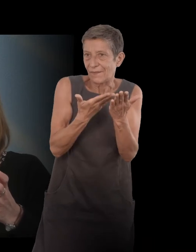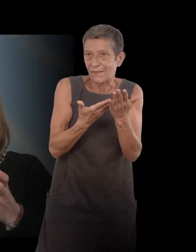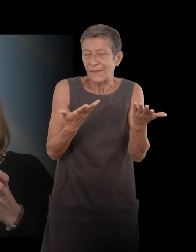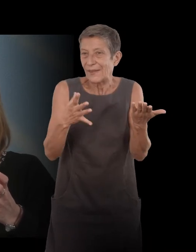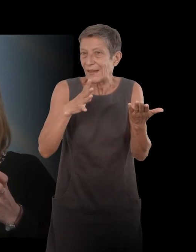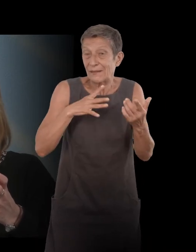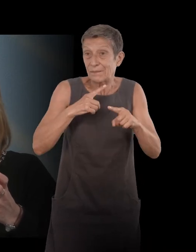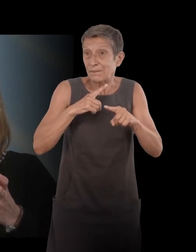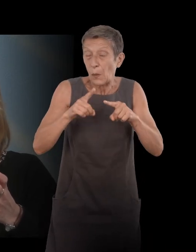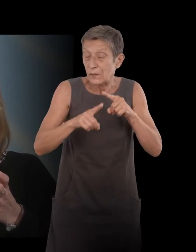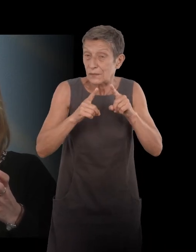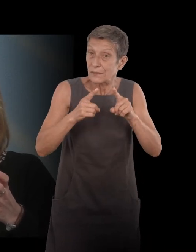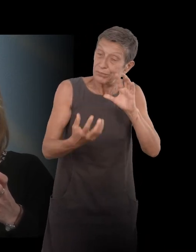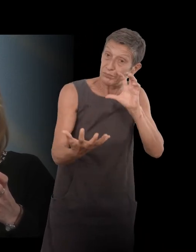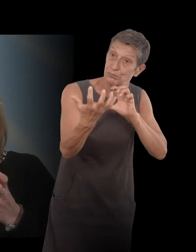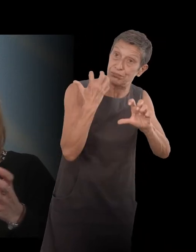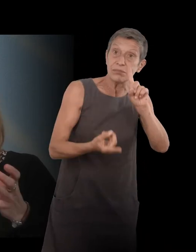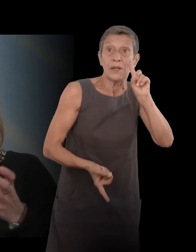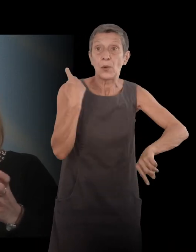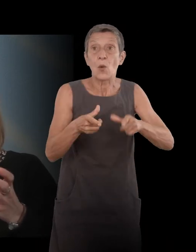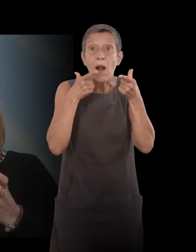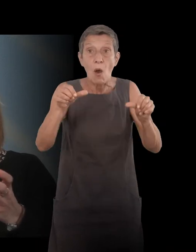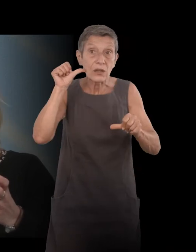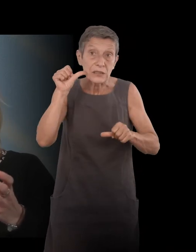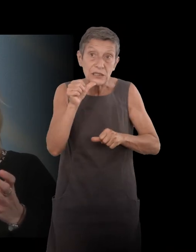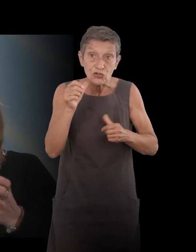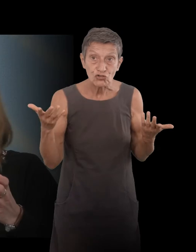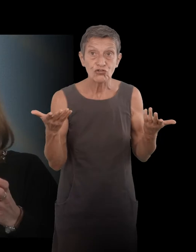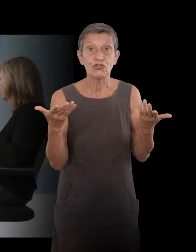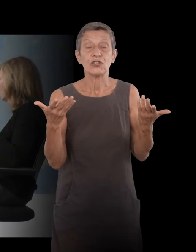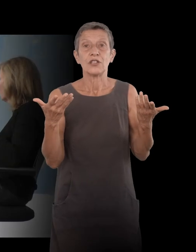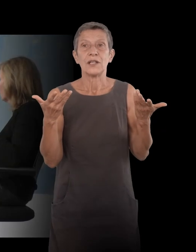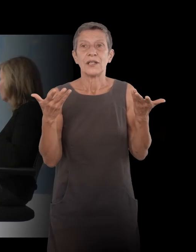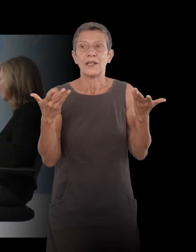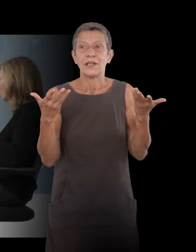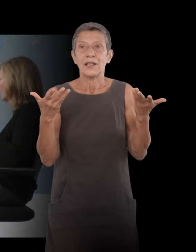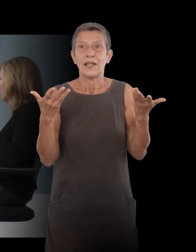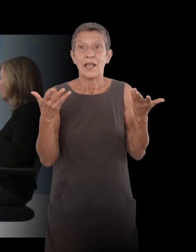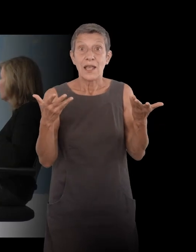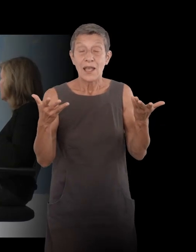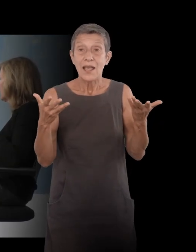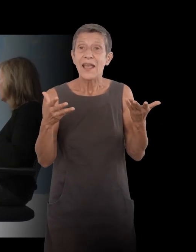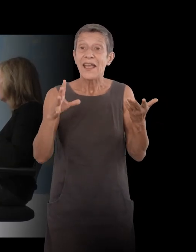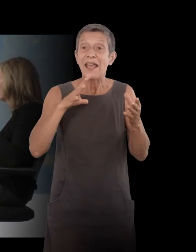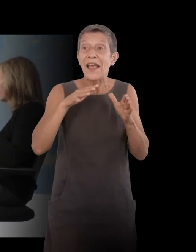Oui. Et notamment, il y a une très belle anecdote, je trouve. Vous emmenez Henri Deluca